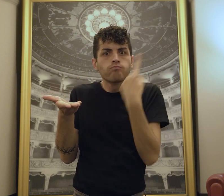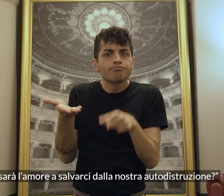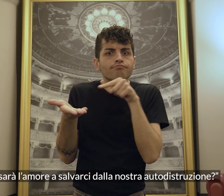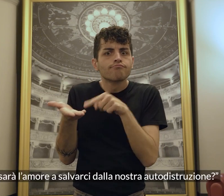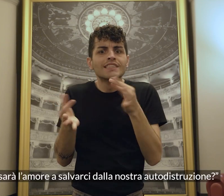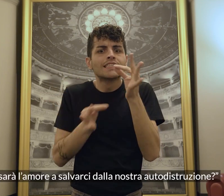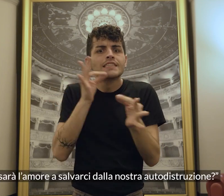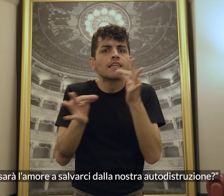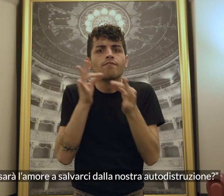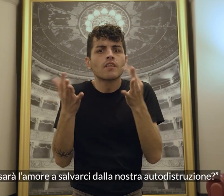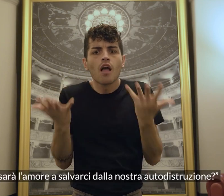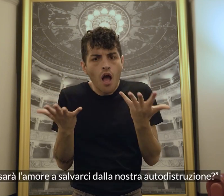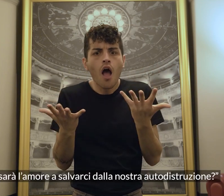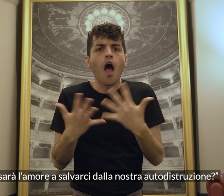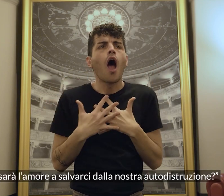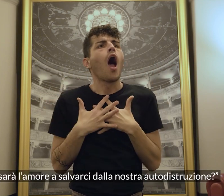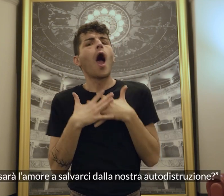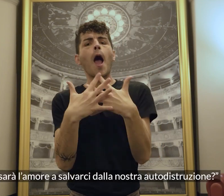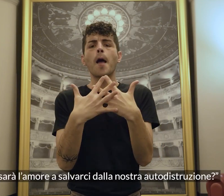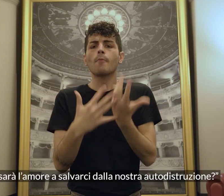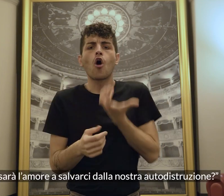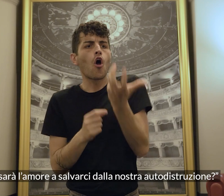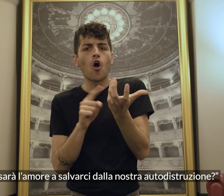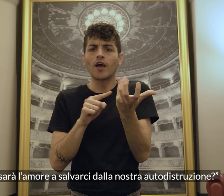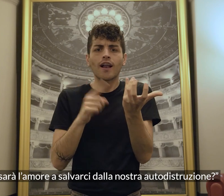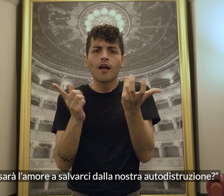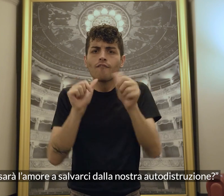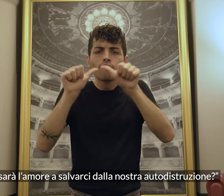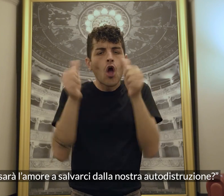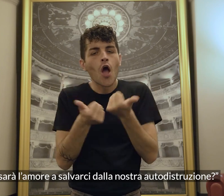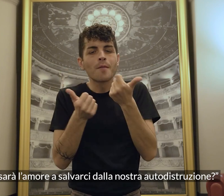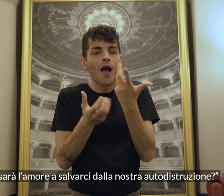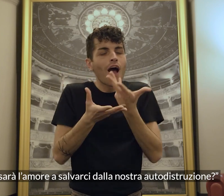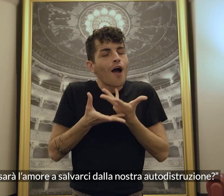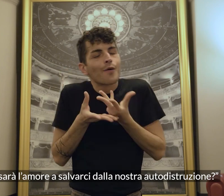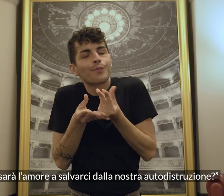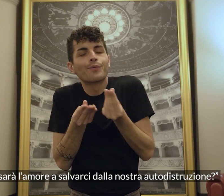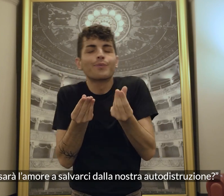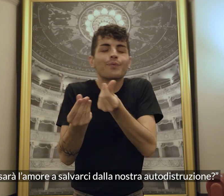Sarà l'amore a salvarci dalla nostra autodistruzione?